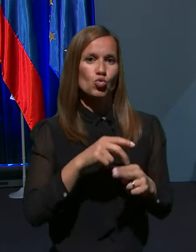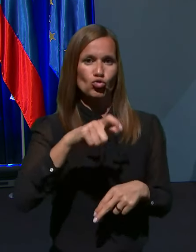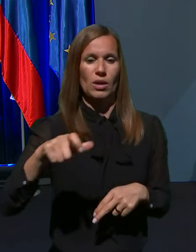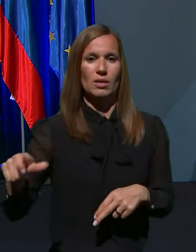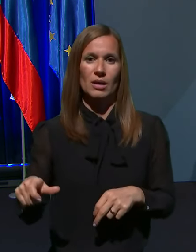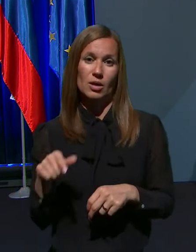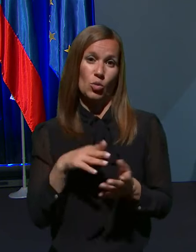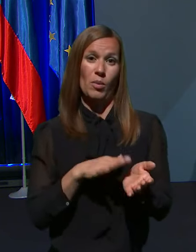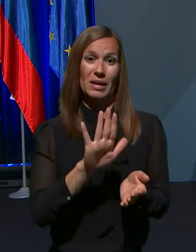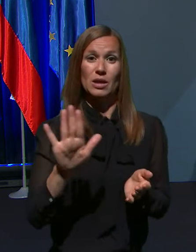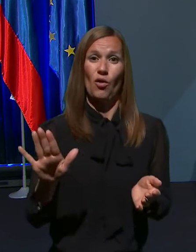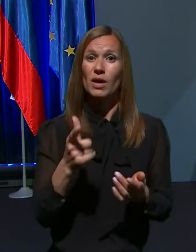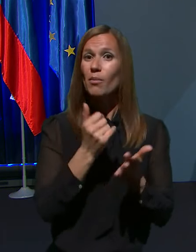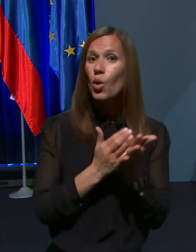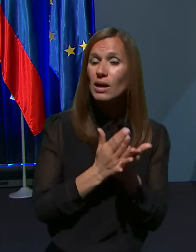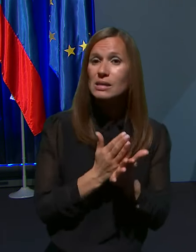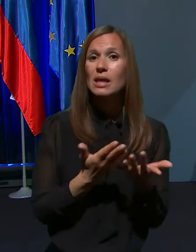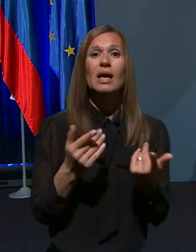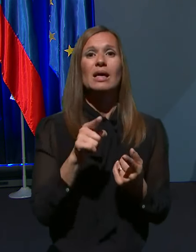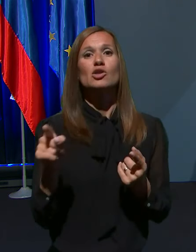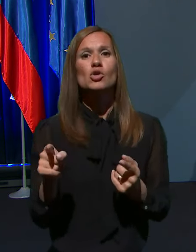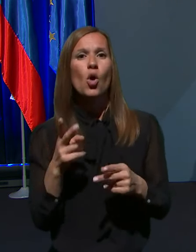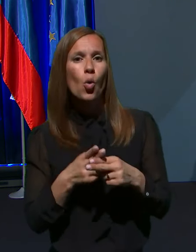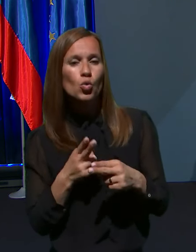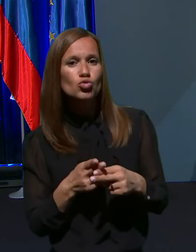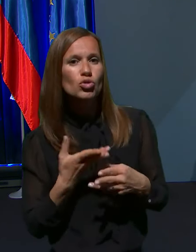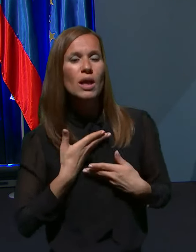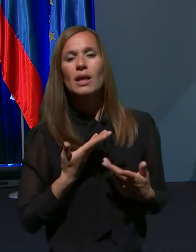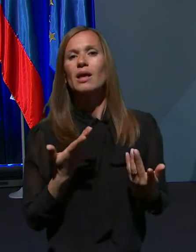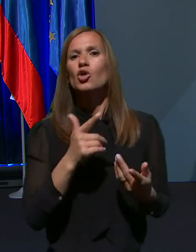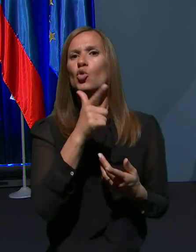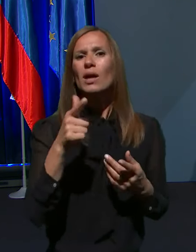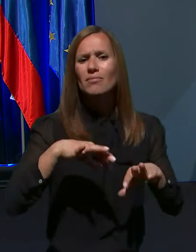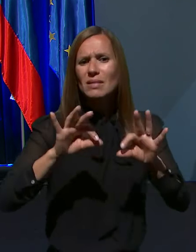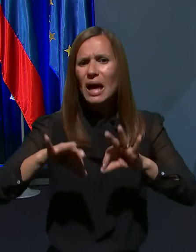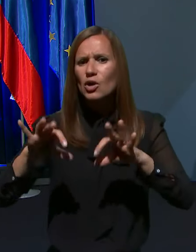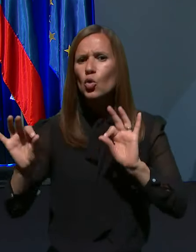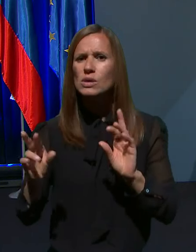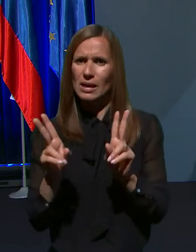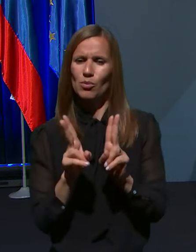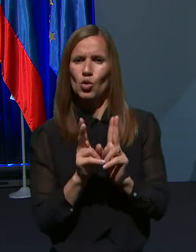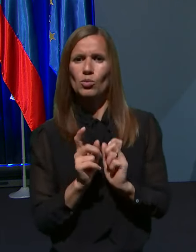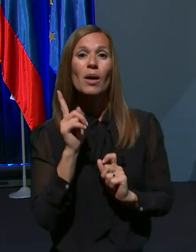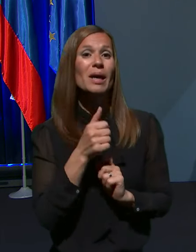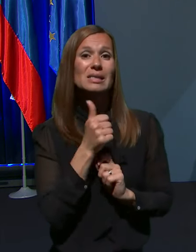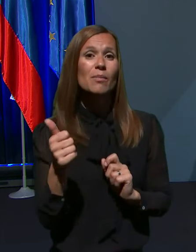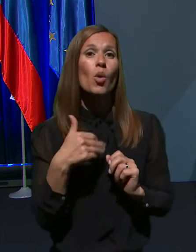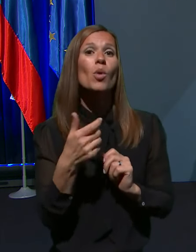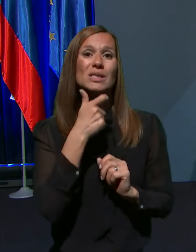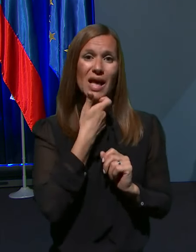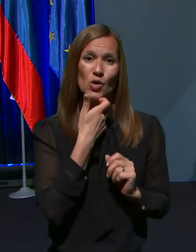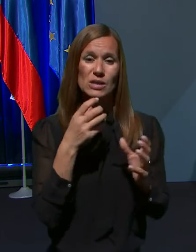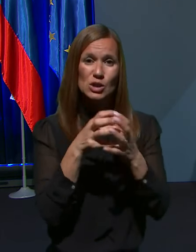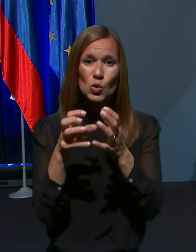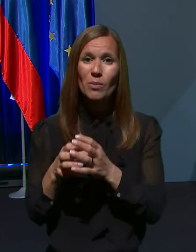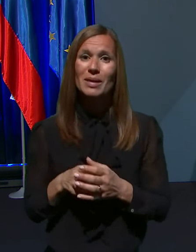njihovih poklicih, kje so se okužili, drugih diagnozah in podobno, ampak le po starostnih skupinah in